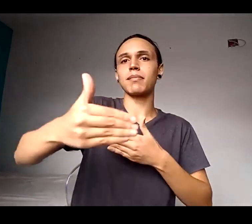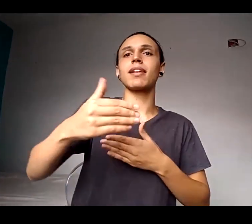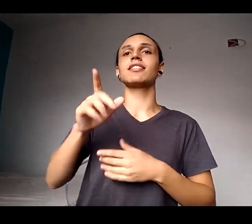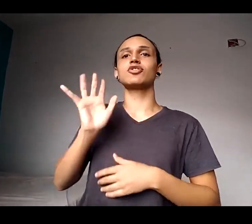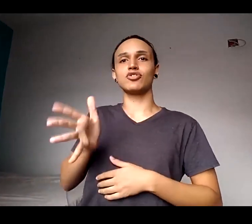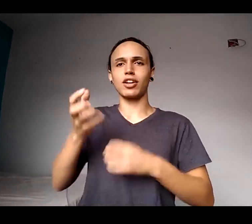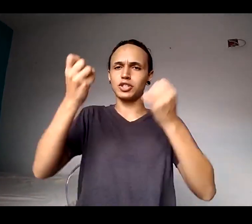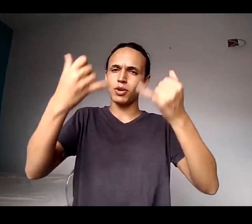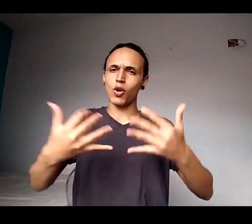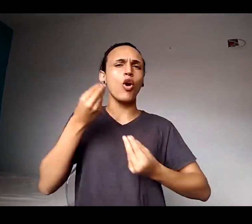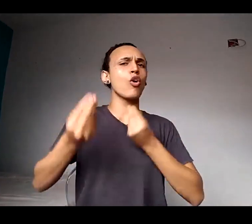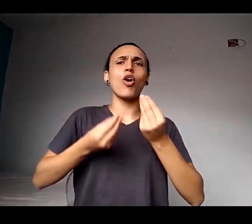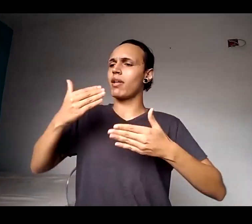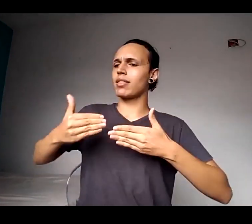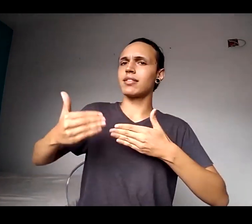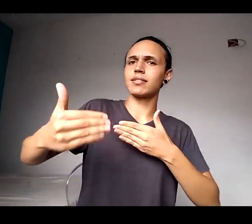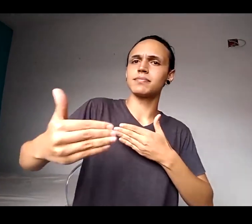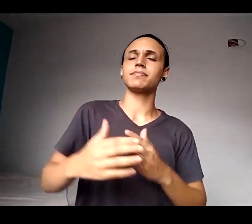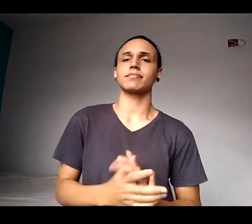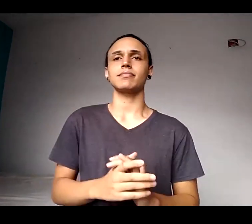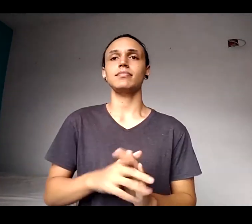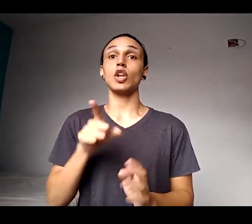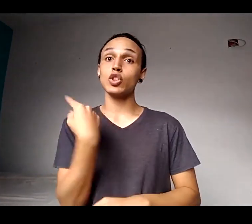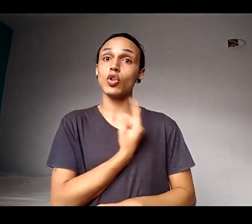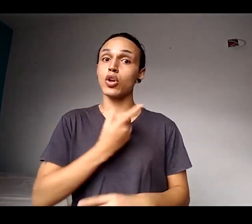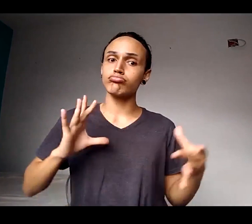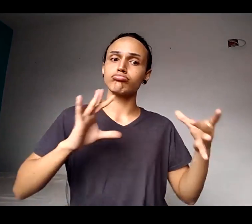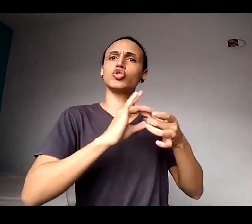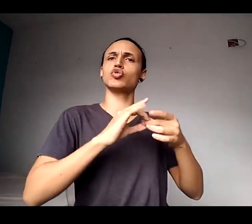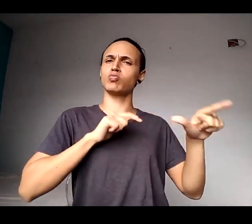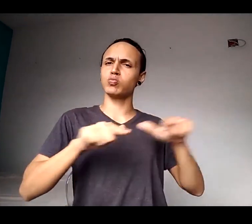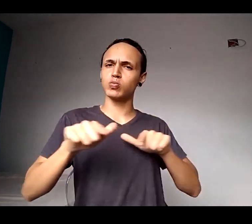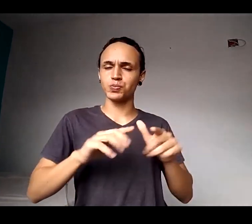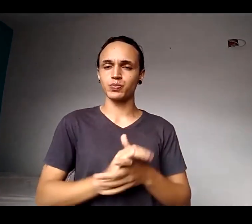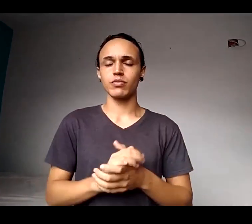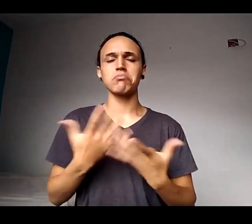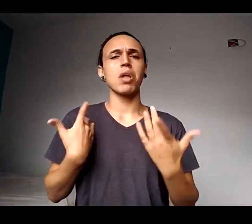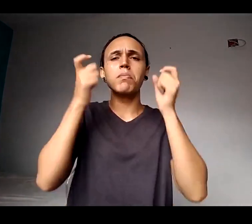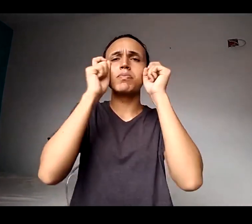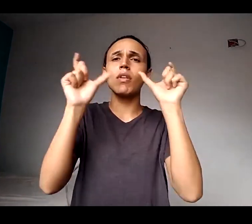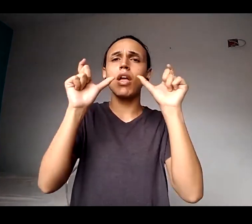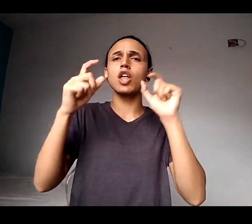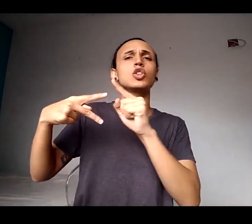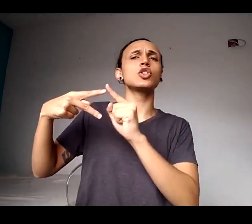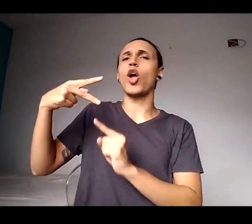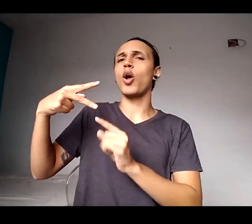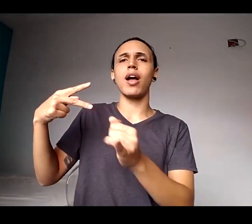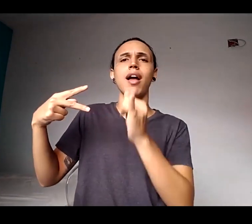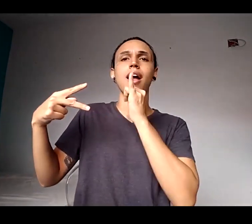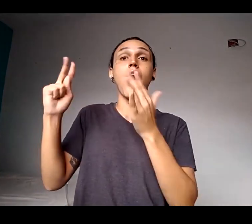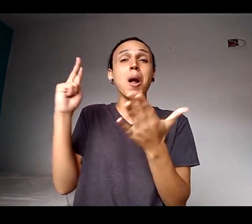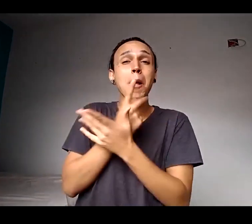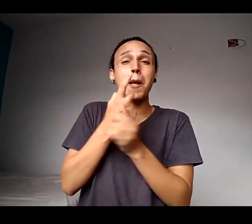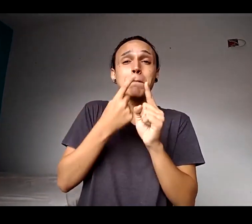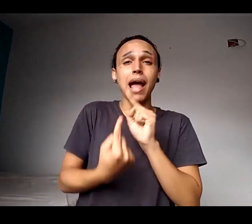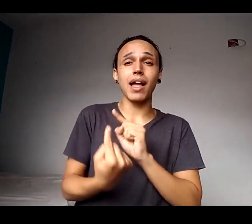conjunta. Eu queria dar destaque a dois exemplos que ocorreram recentemente